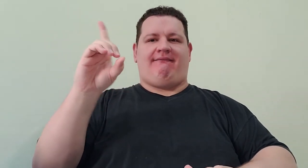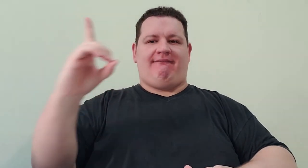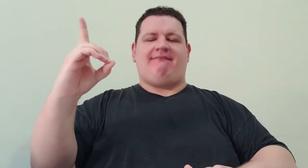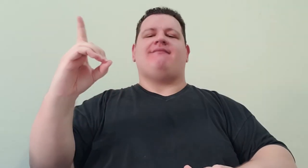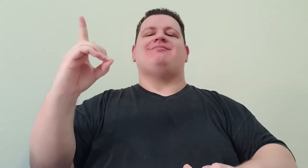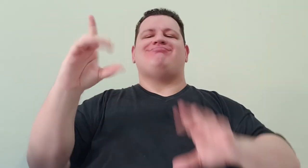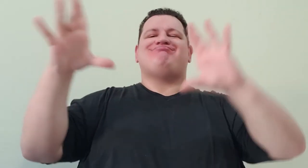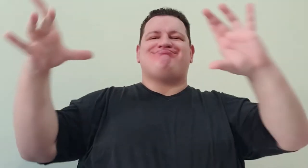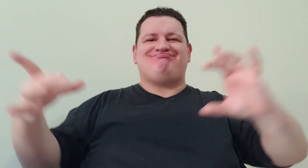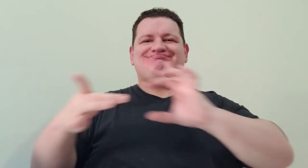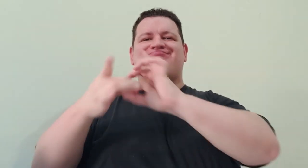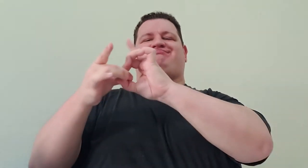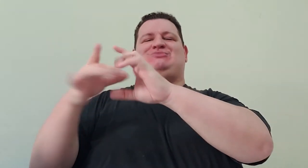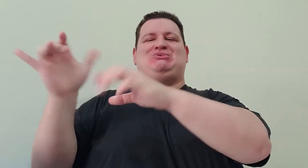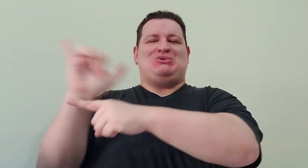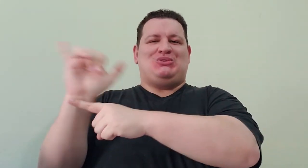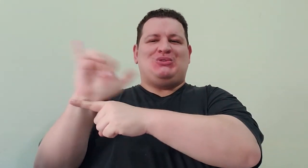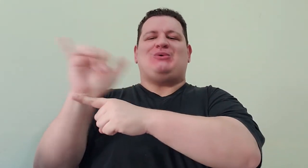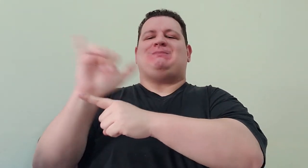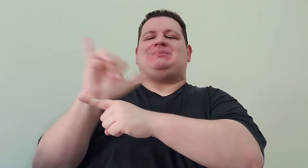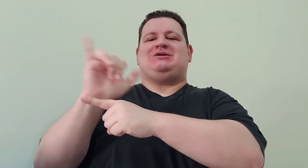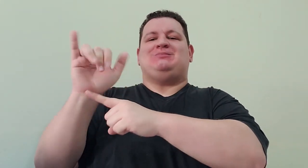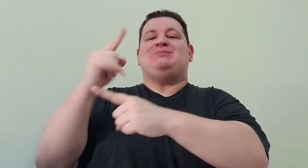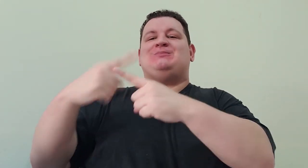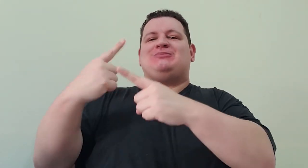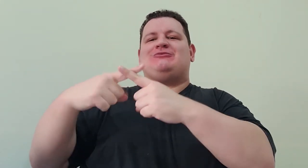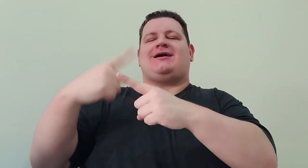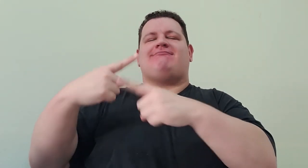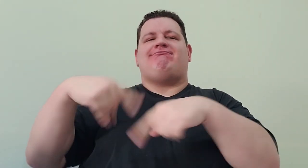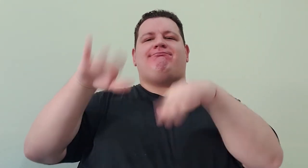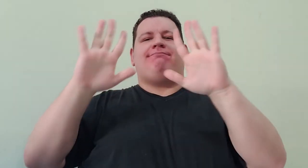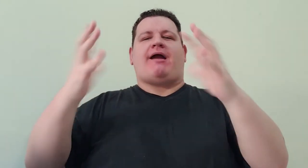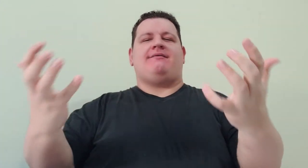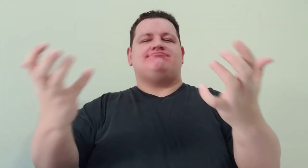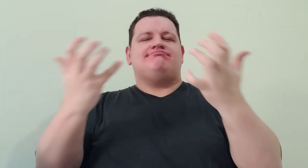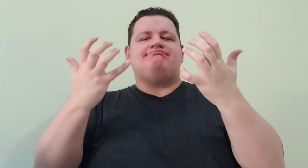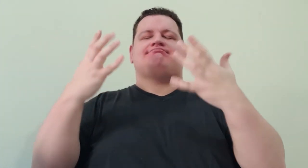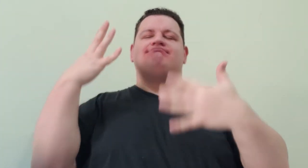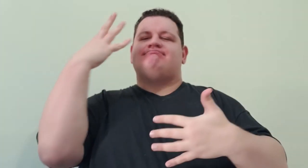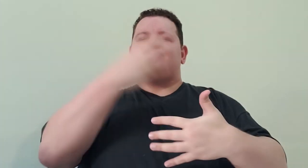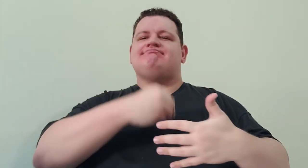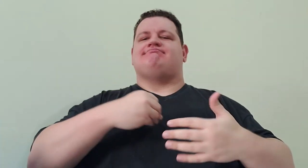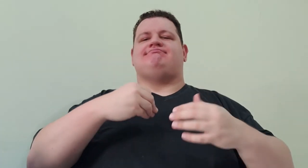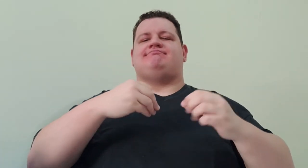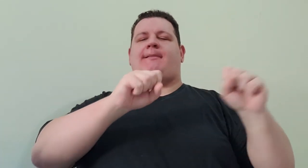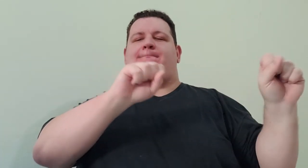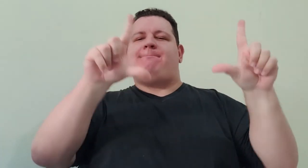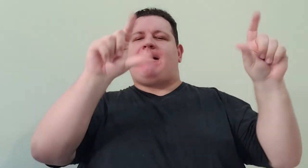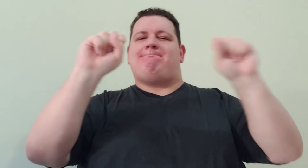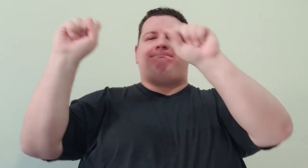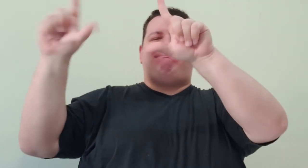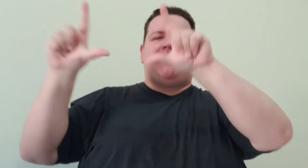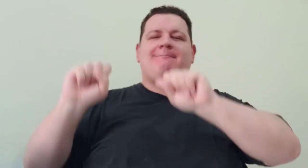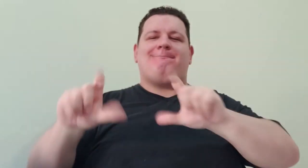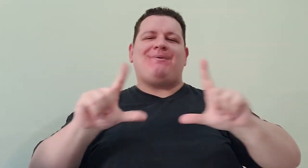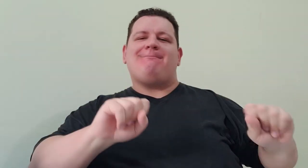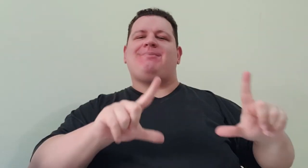todas as janelas lado a lado dando até para usar funções com apresentação de slide exibir imagens e vídeos enfim